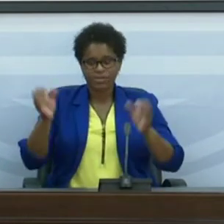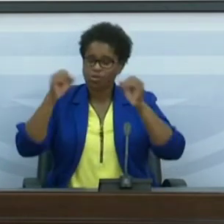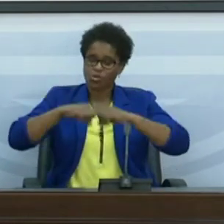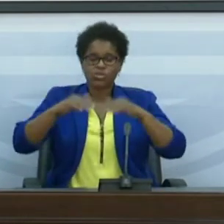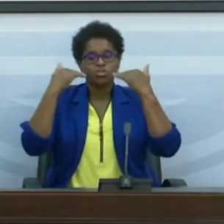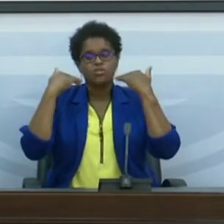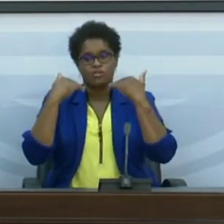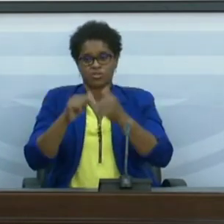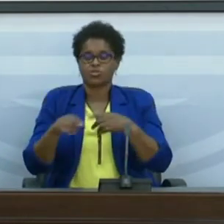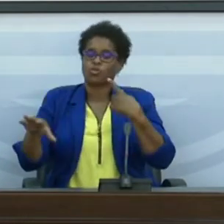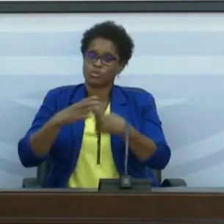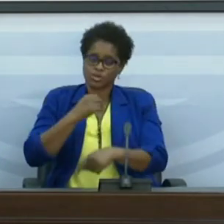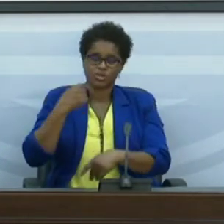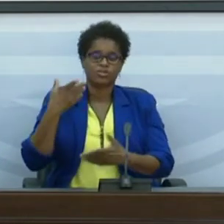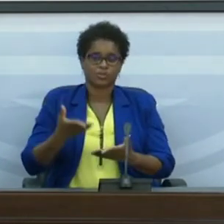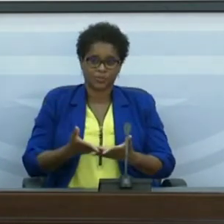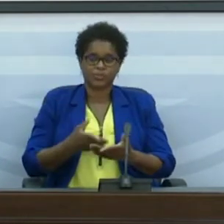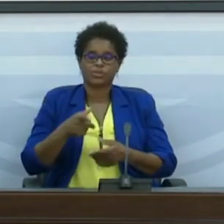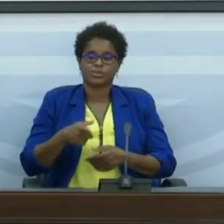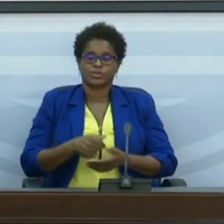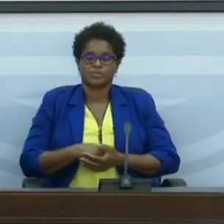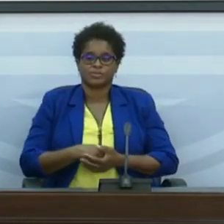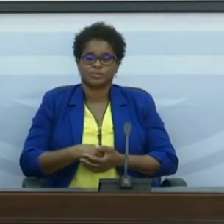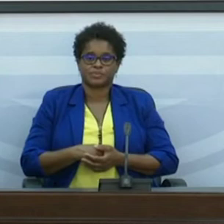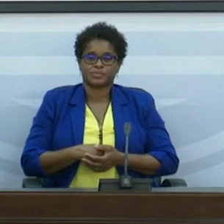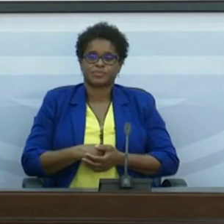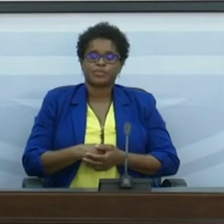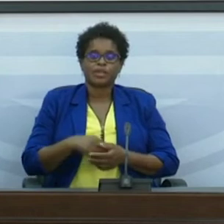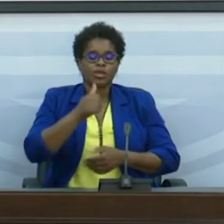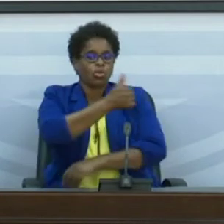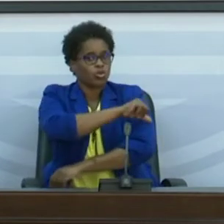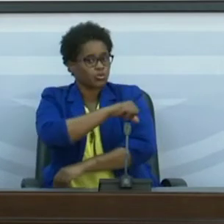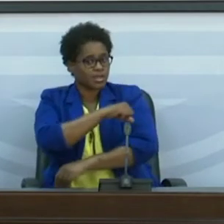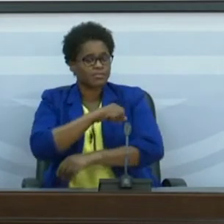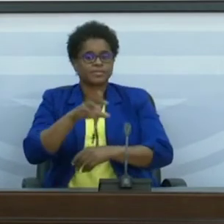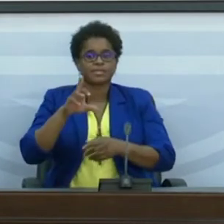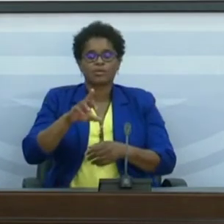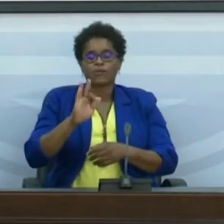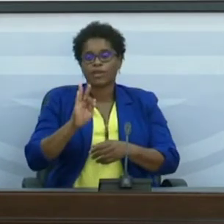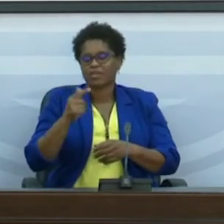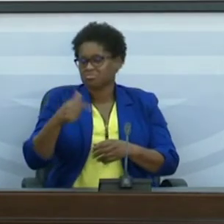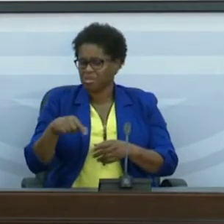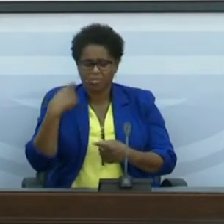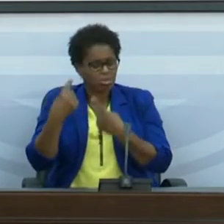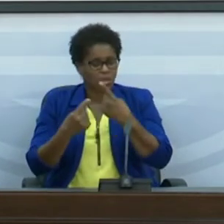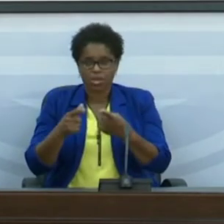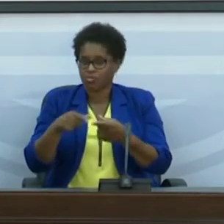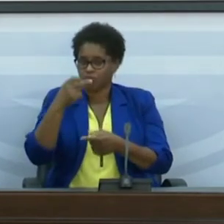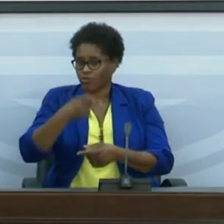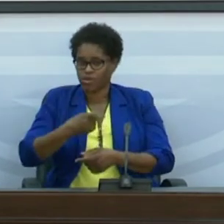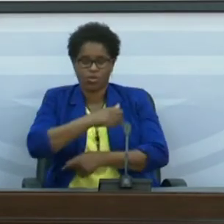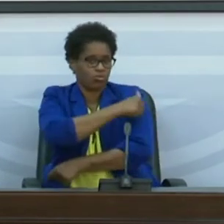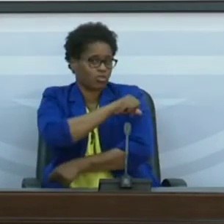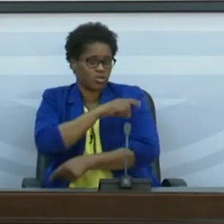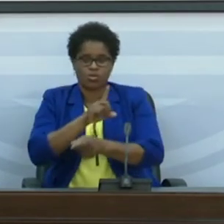as informações recebidas de lá. No Hospital Ramiro Figueira, não há também ninguém internado por